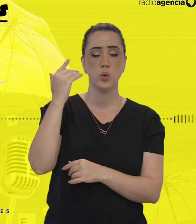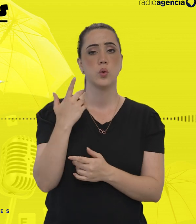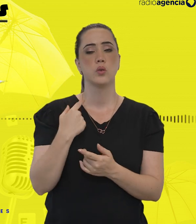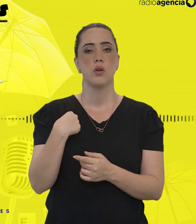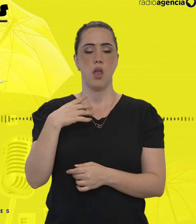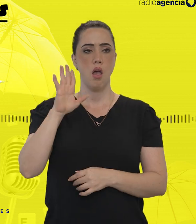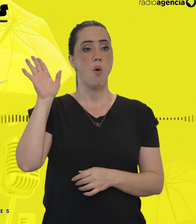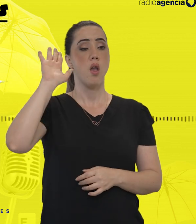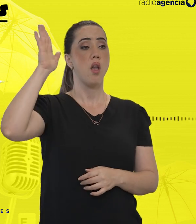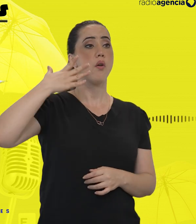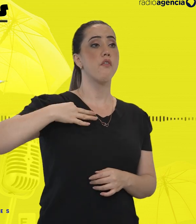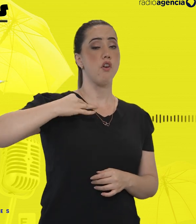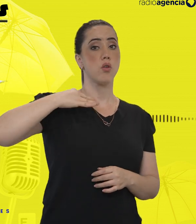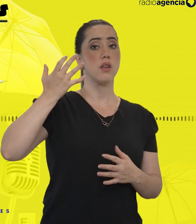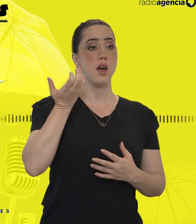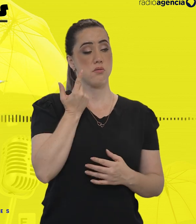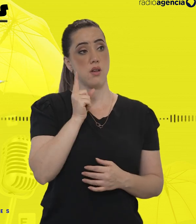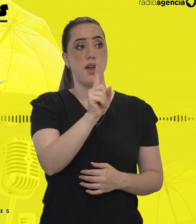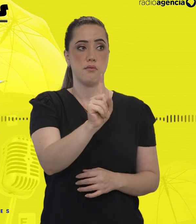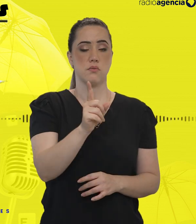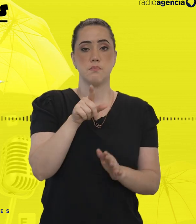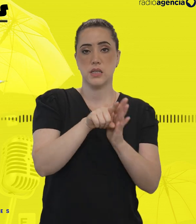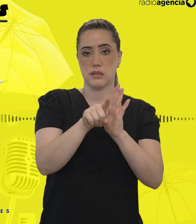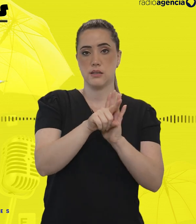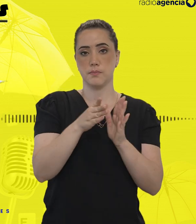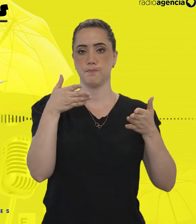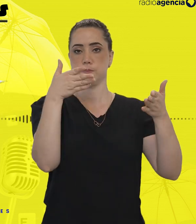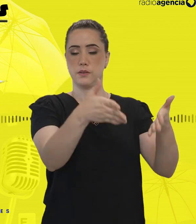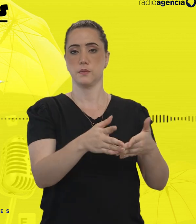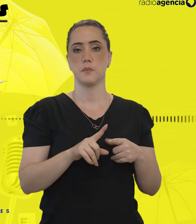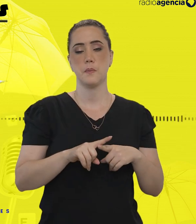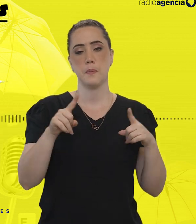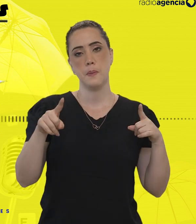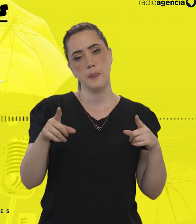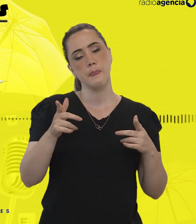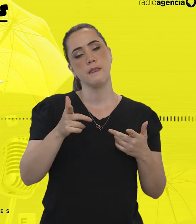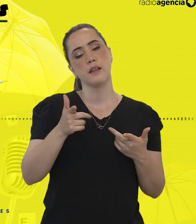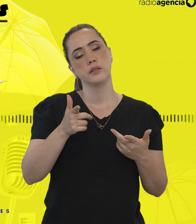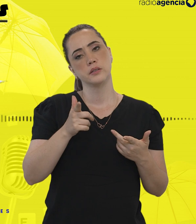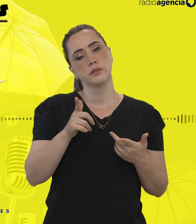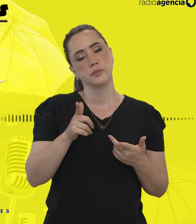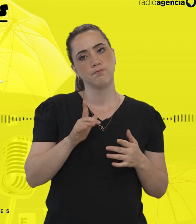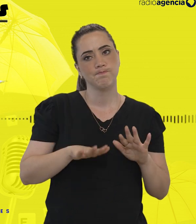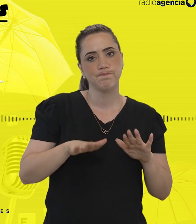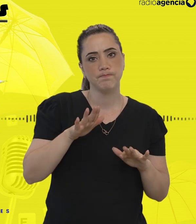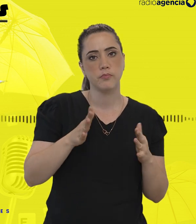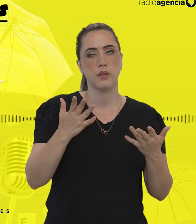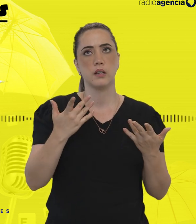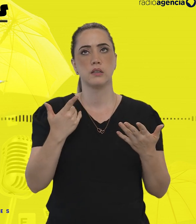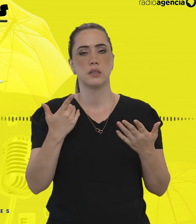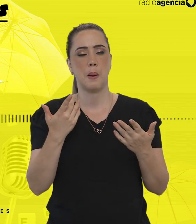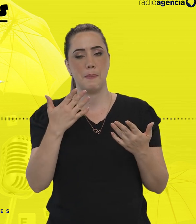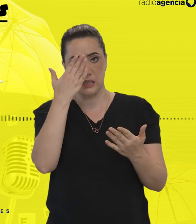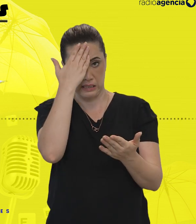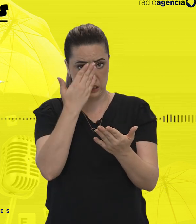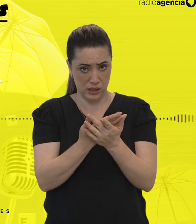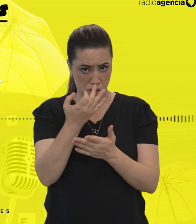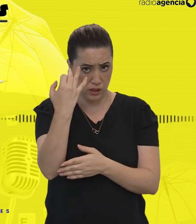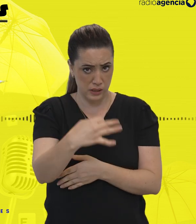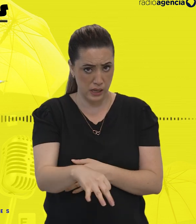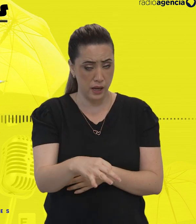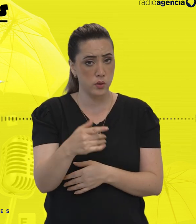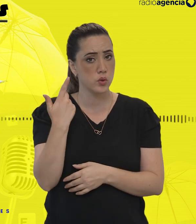voluntariei. Falei, não, eu quero fazer esse negócio aí. Mas já com muita certeza de que,